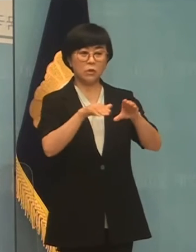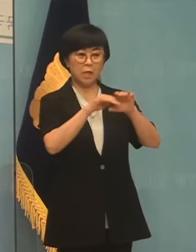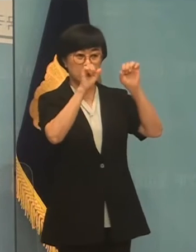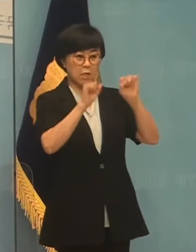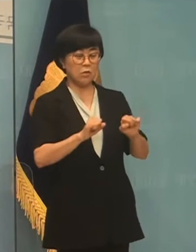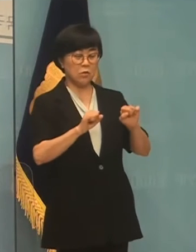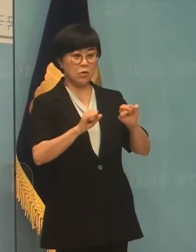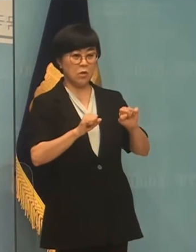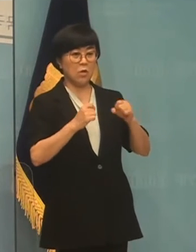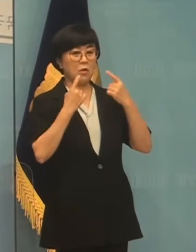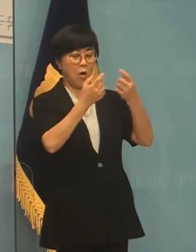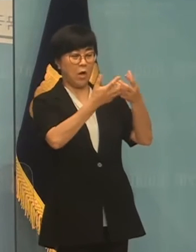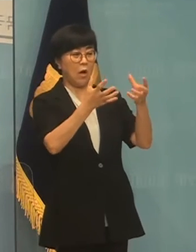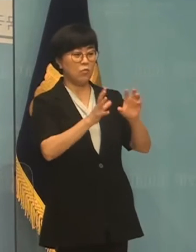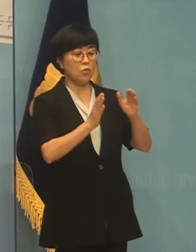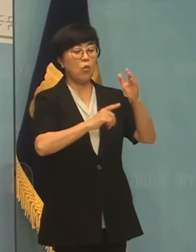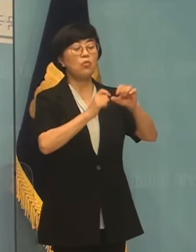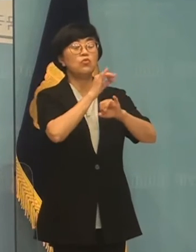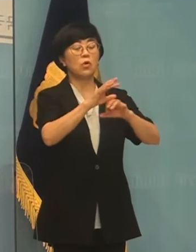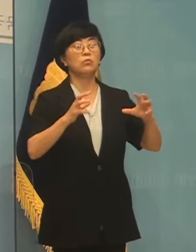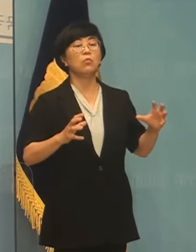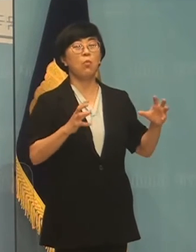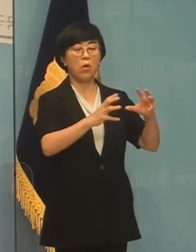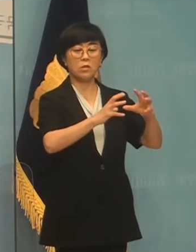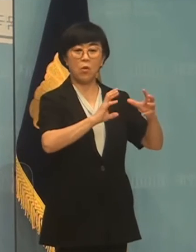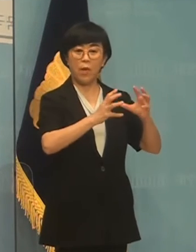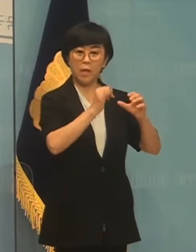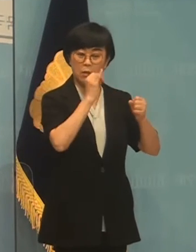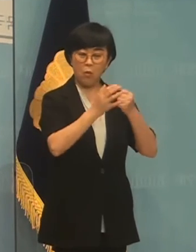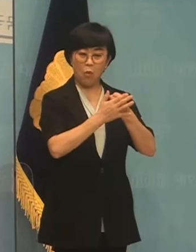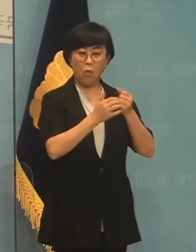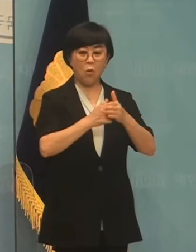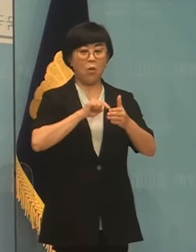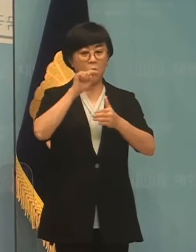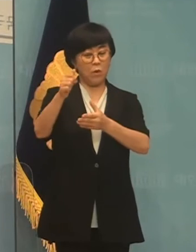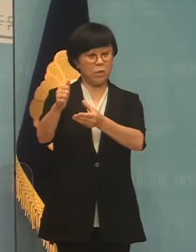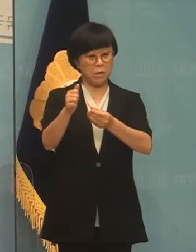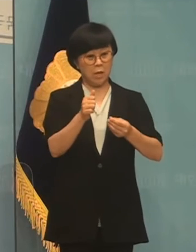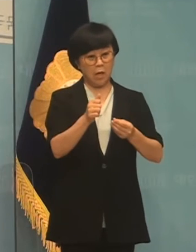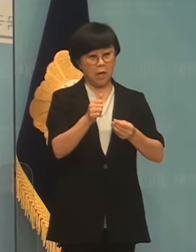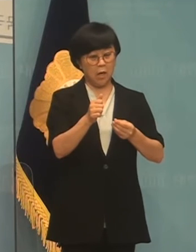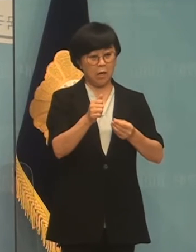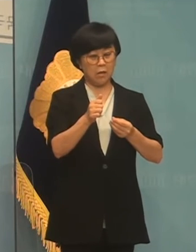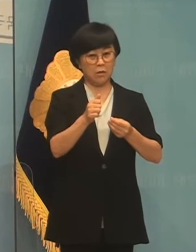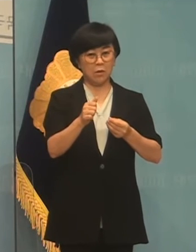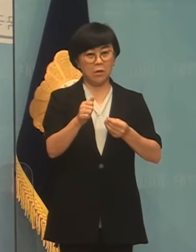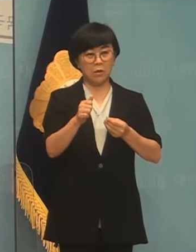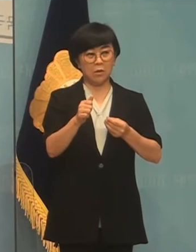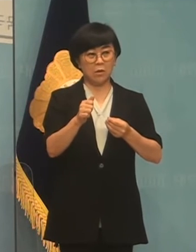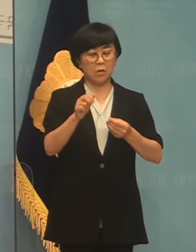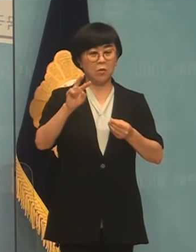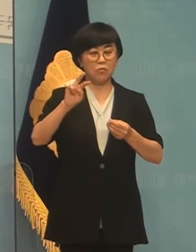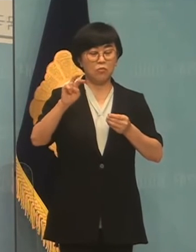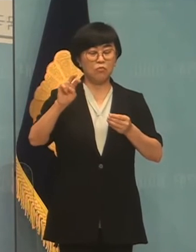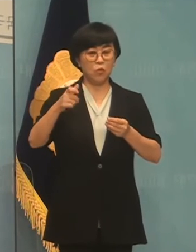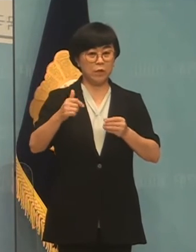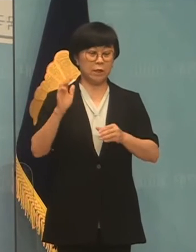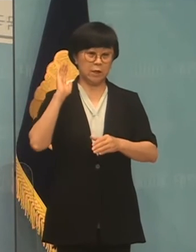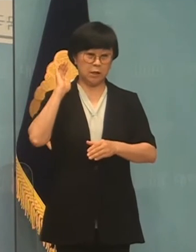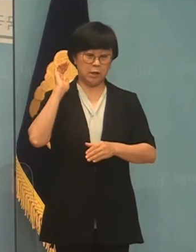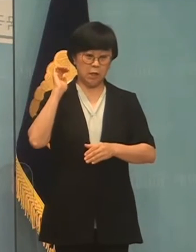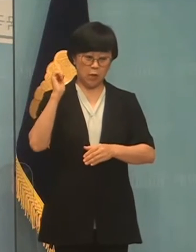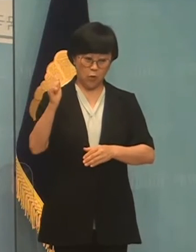담당 공무원 중심으로 회의가 진행되었으며 외부 인사도는 문재인 대통령의